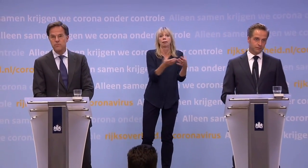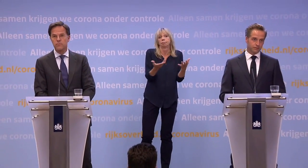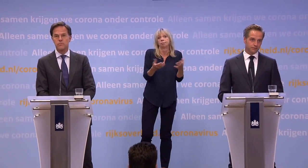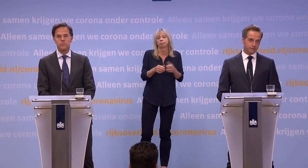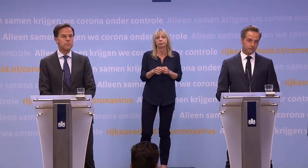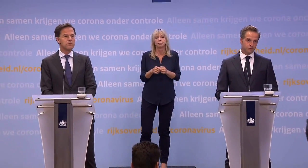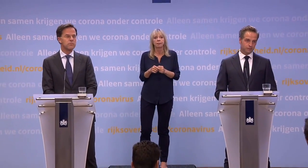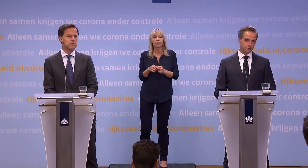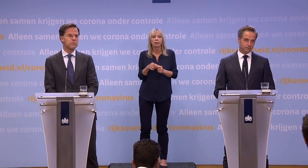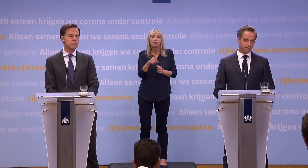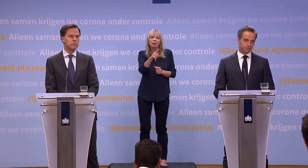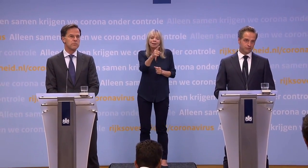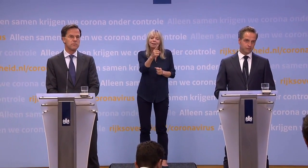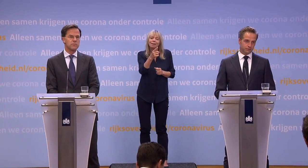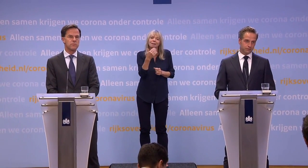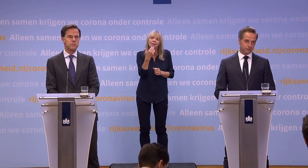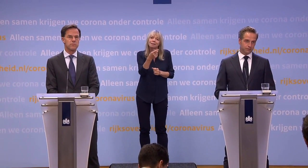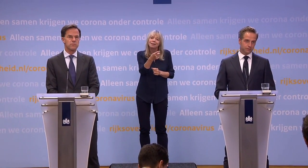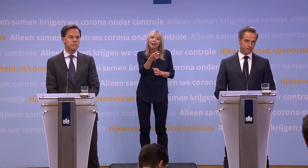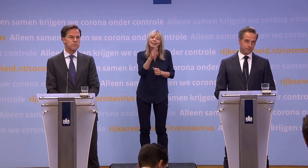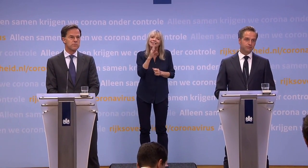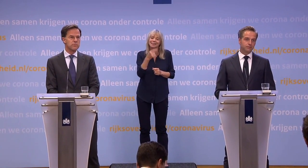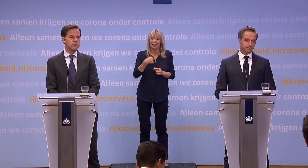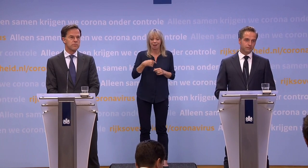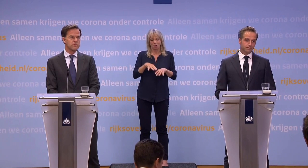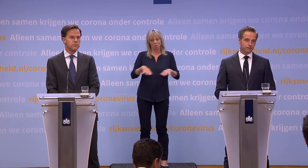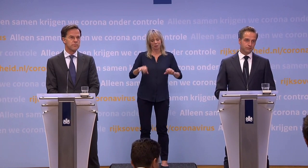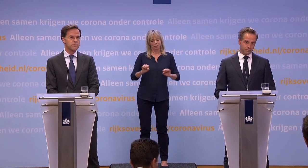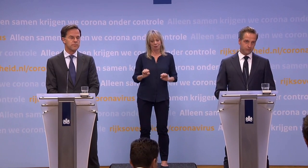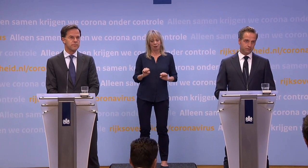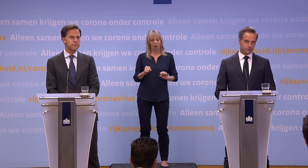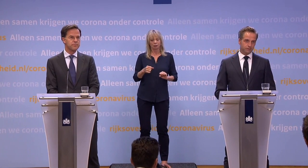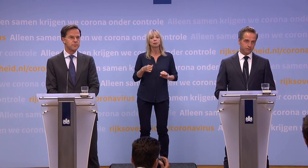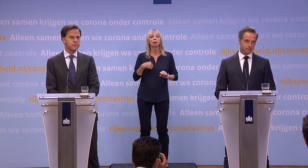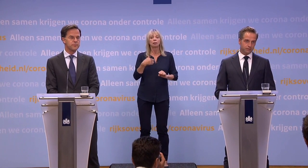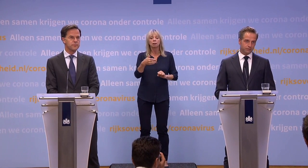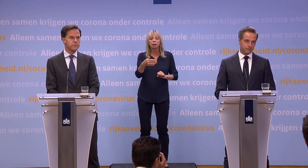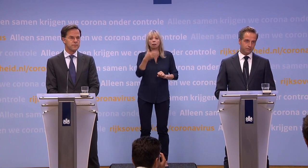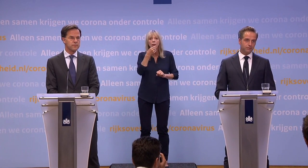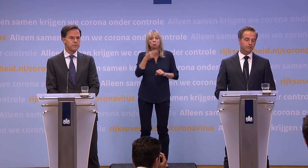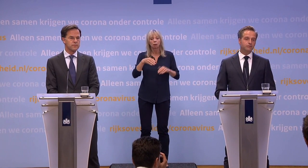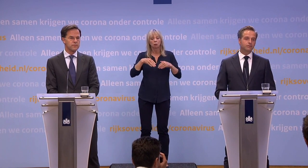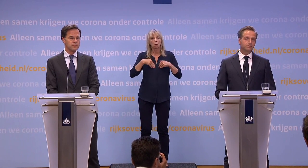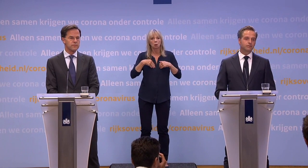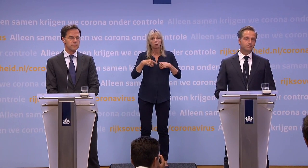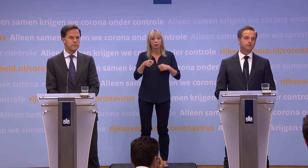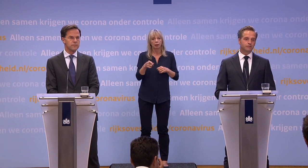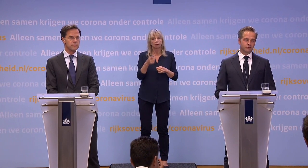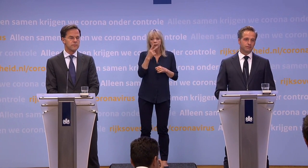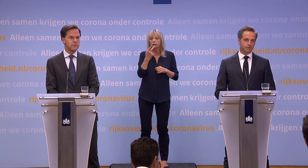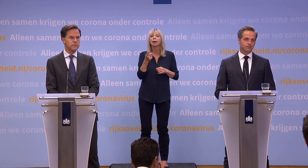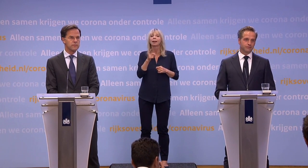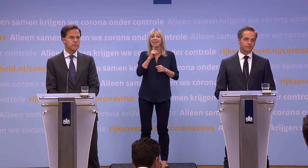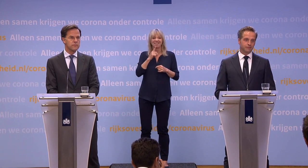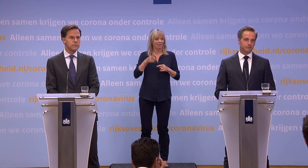Ja, en nog één ding. Stel, ik heb op een terras gezeten en ik blijk corona te hebben... ...maar dan wordt er natuurlijk gekeken naar wie hebben er nog meer op dat